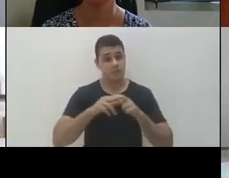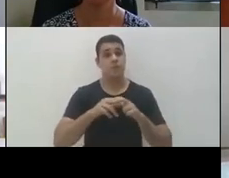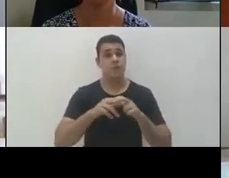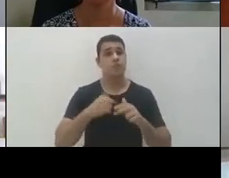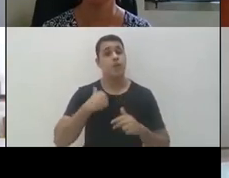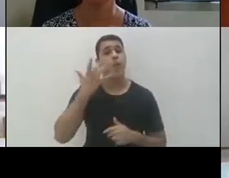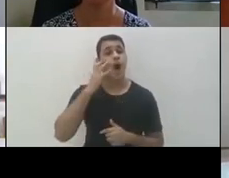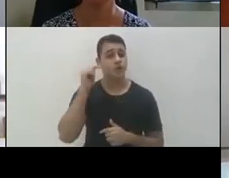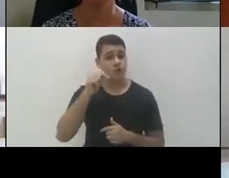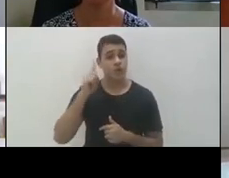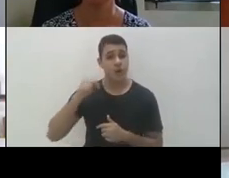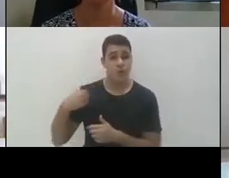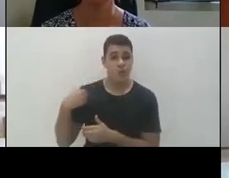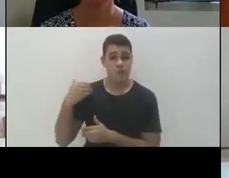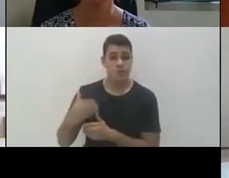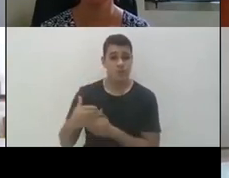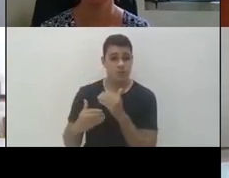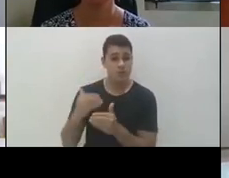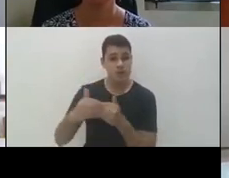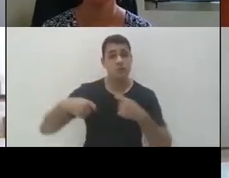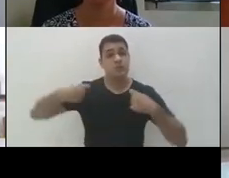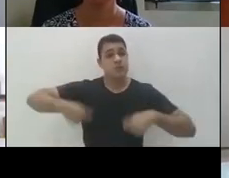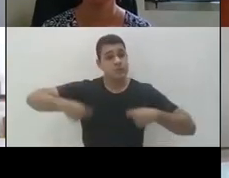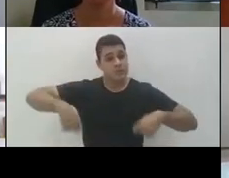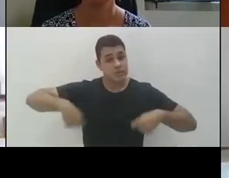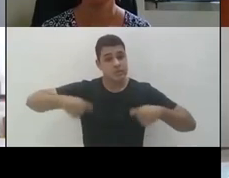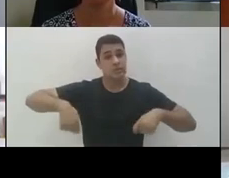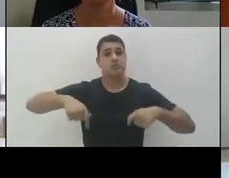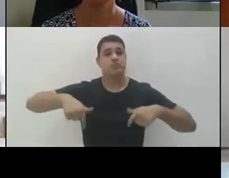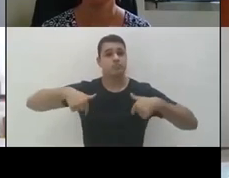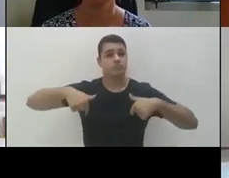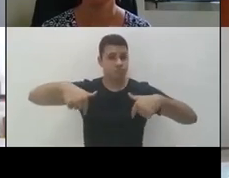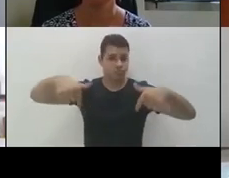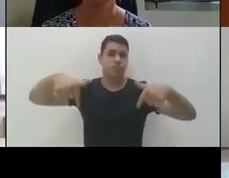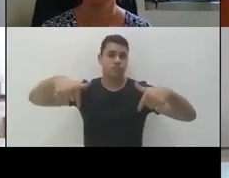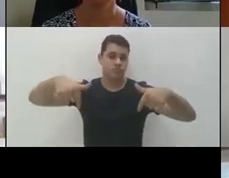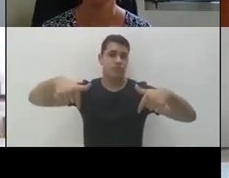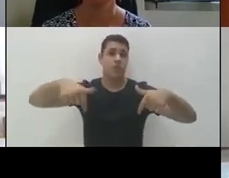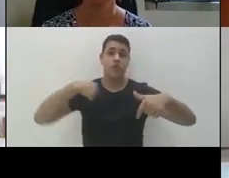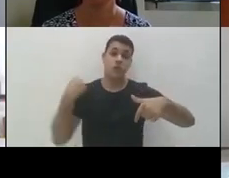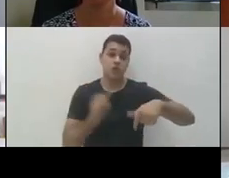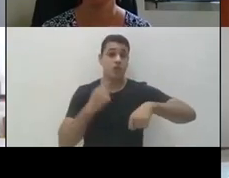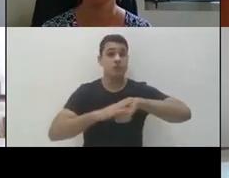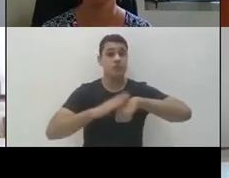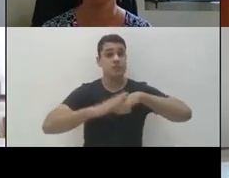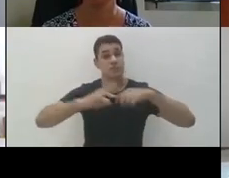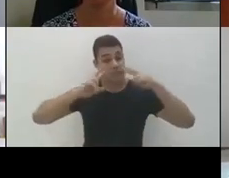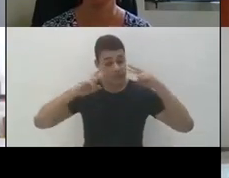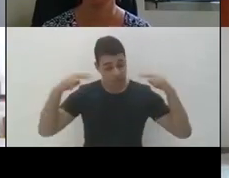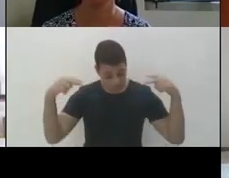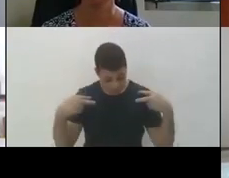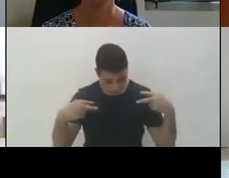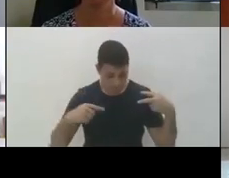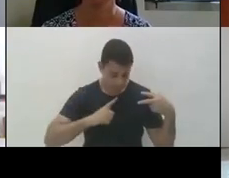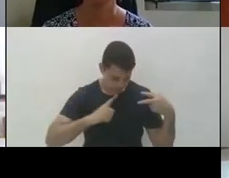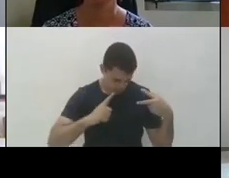processo, é um processo que tem que ser feito do nosso primeiro reconhecimento do nosso próprio preconceito, das